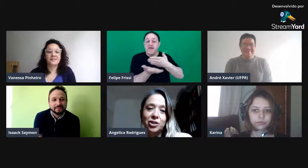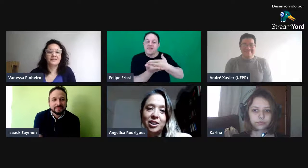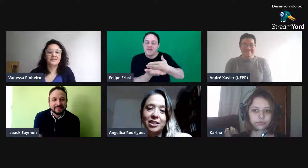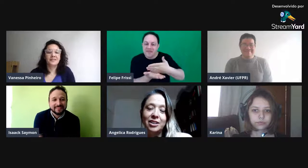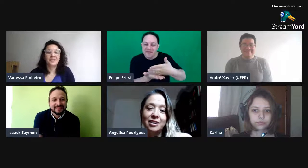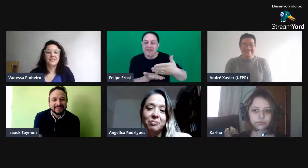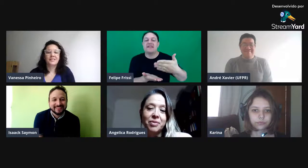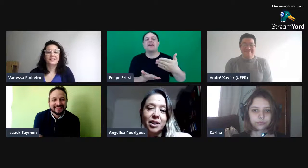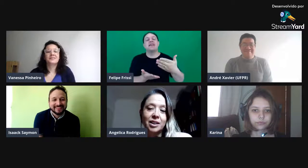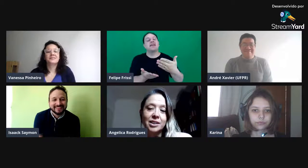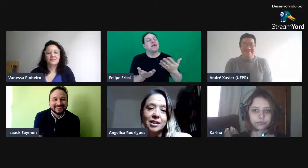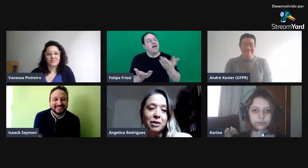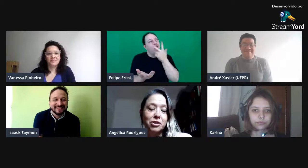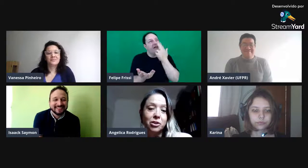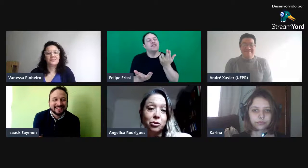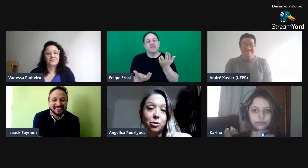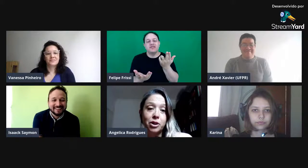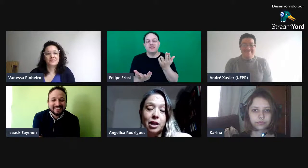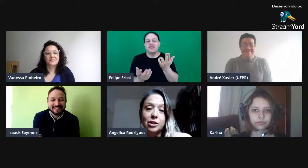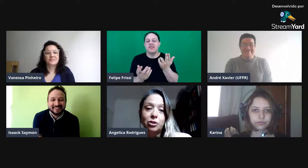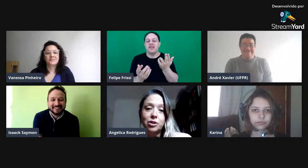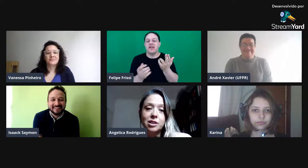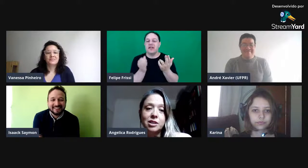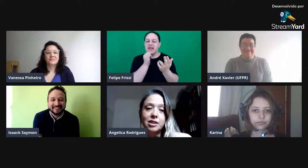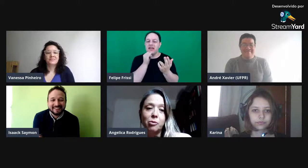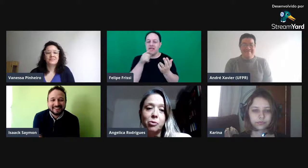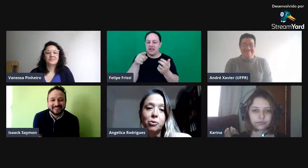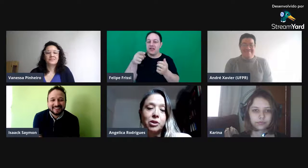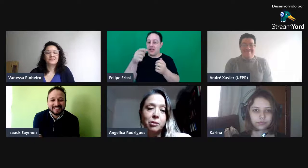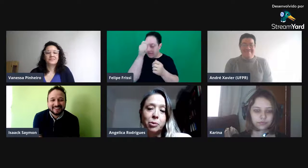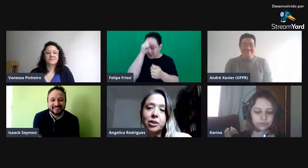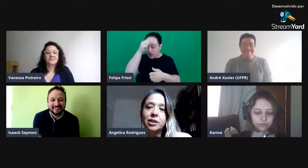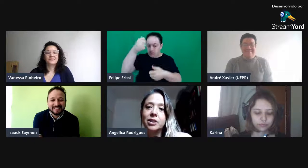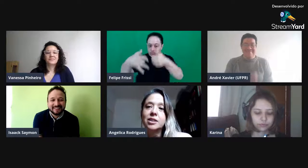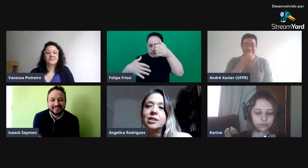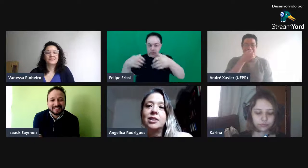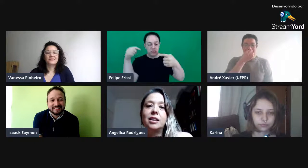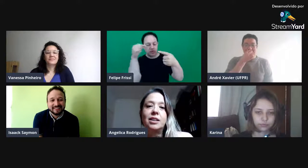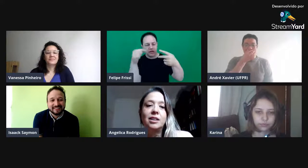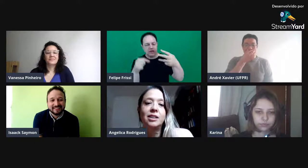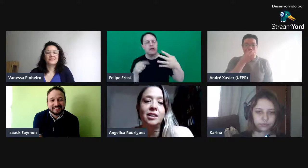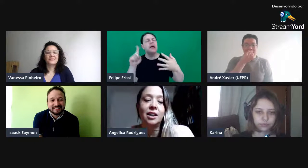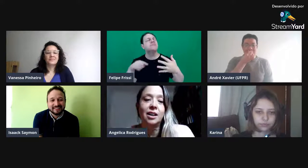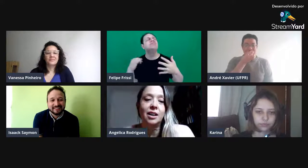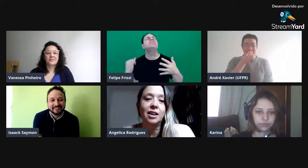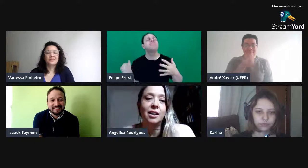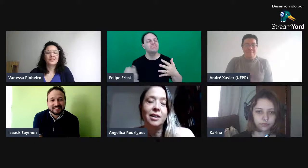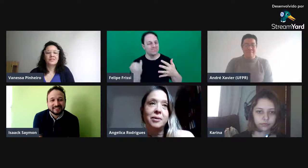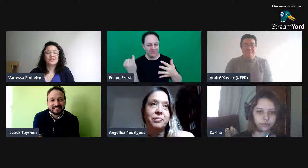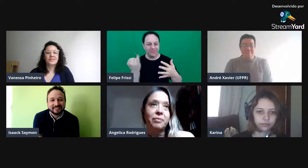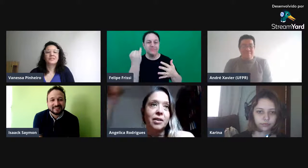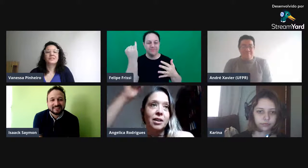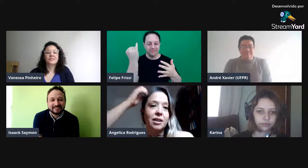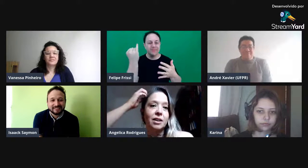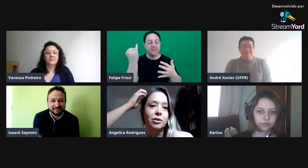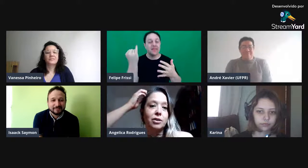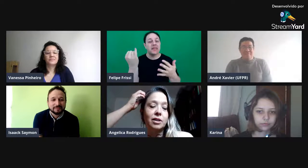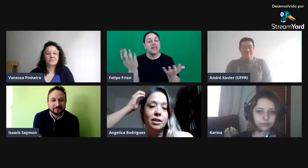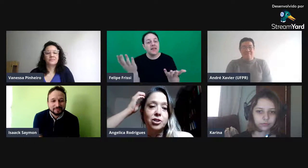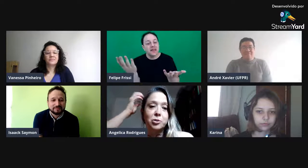que, André, você tocou em questões que são muito importantes e que a gente